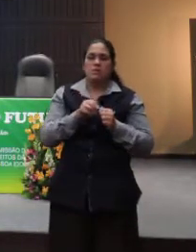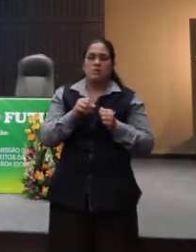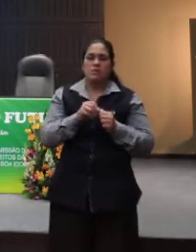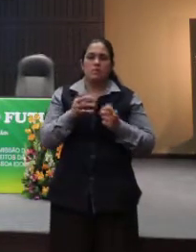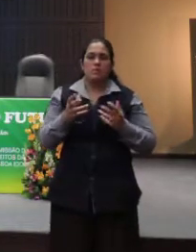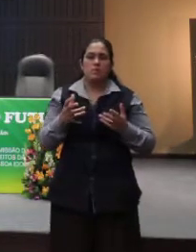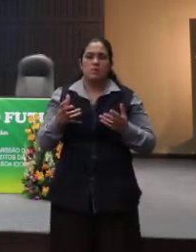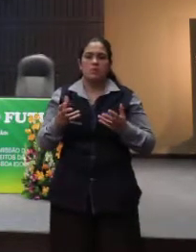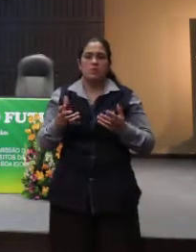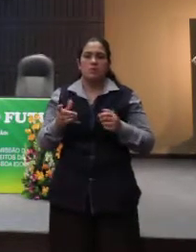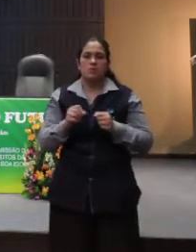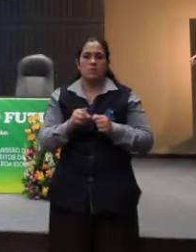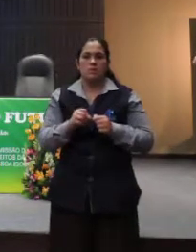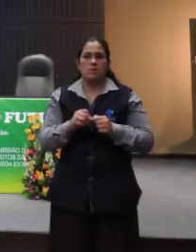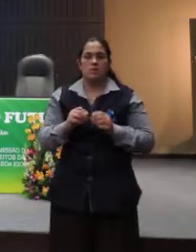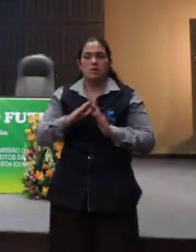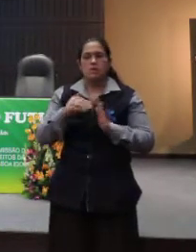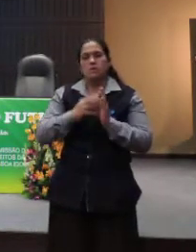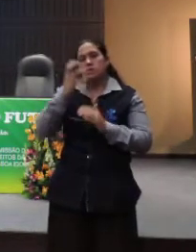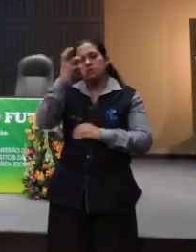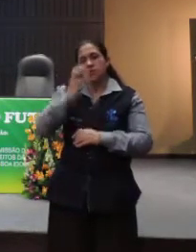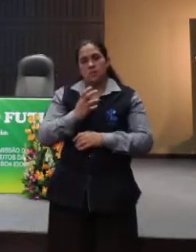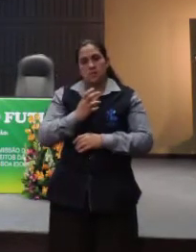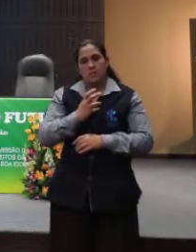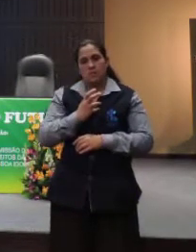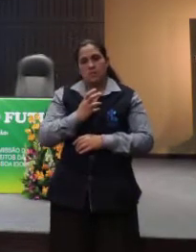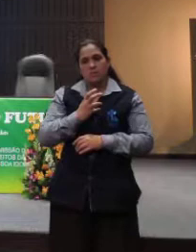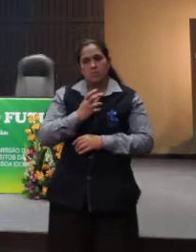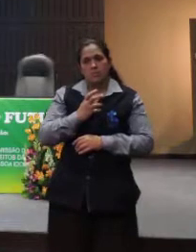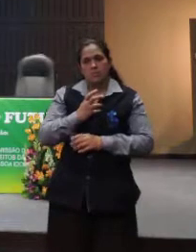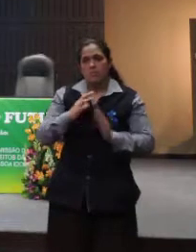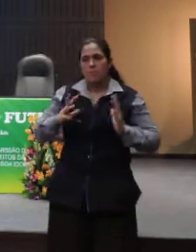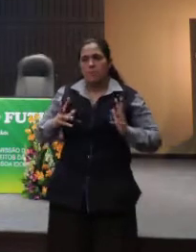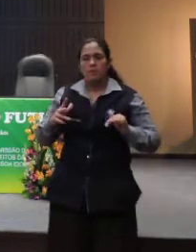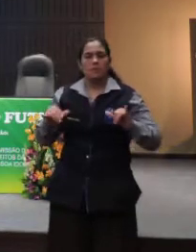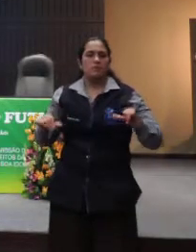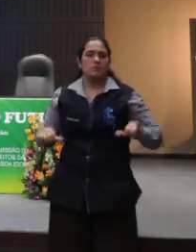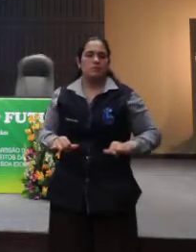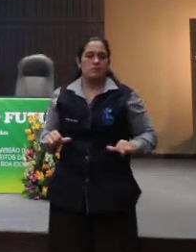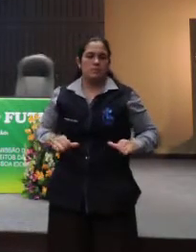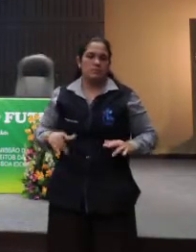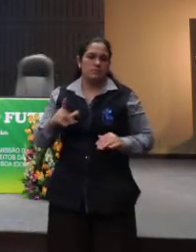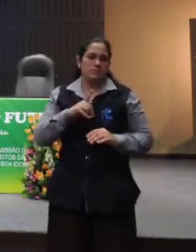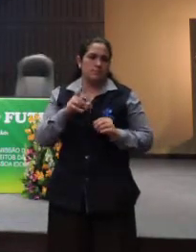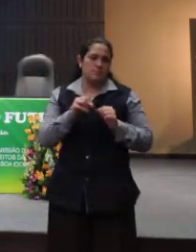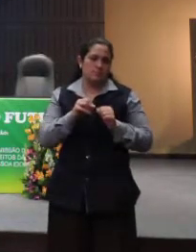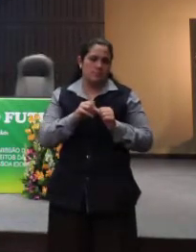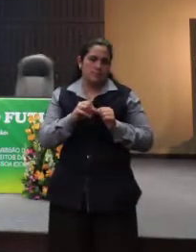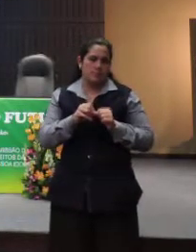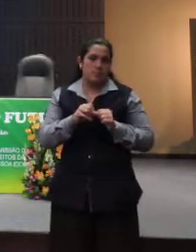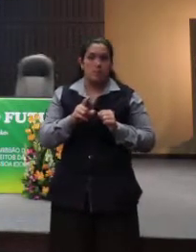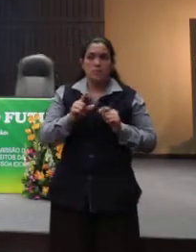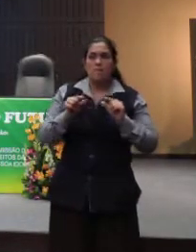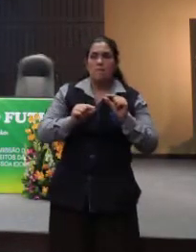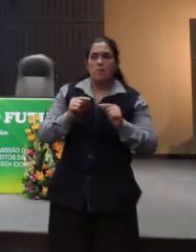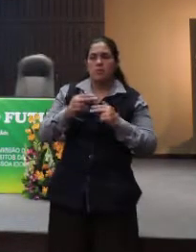seriedade aquilo, as aflições que chegam das pessoas. Não são poucas.